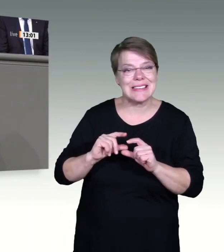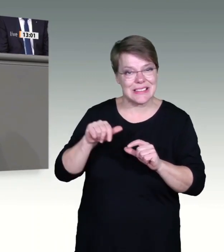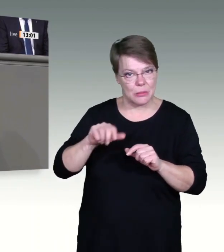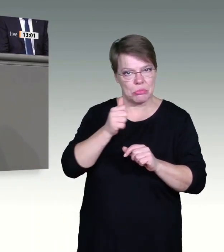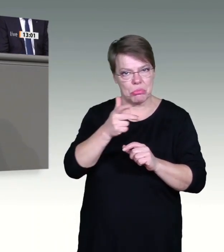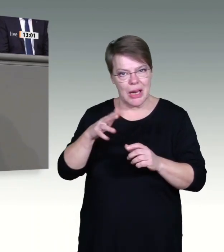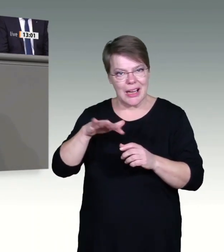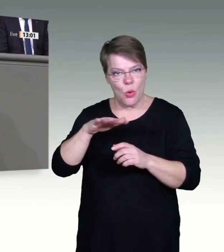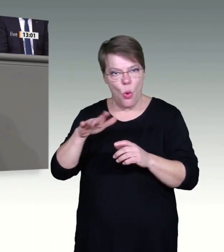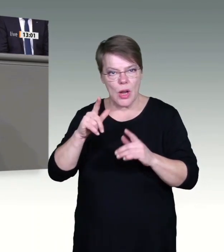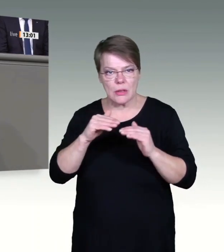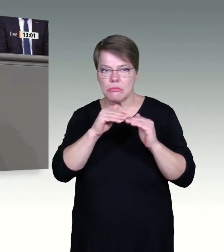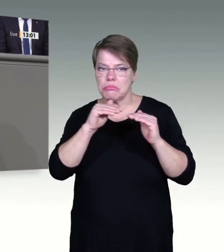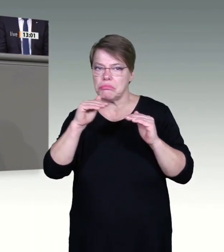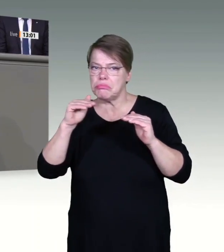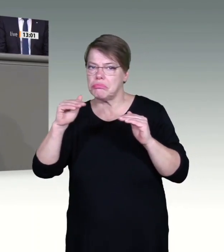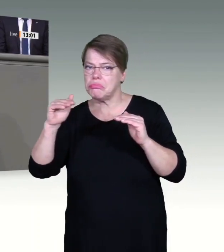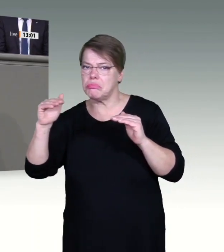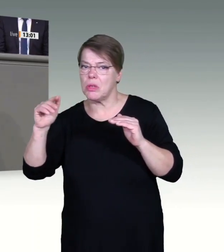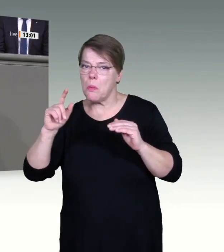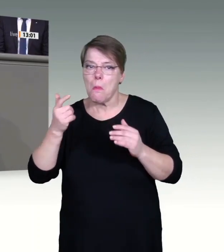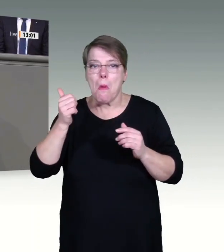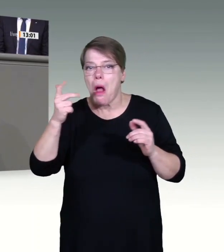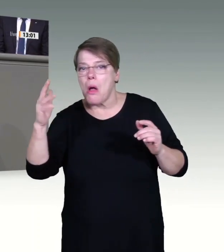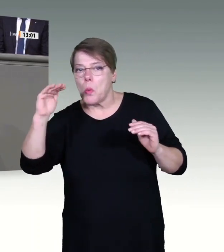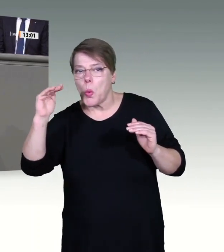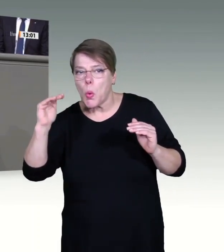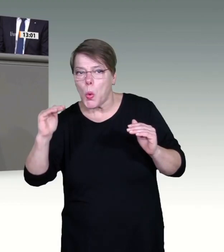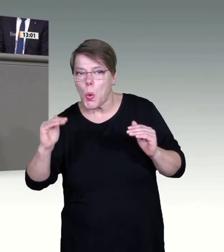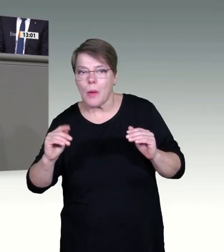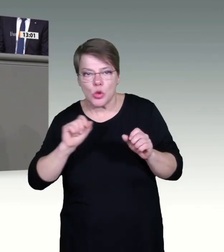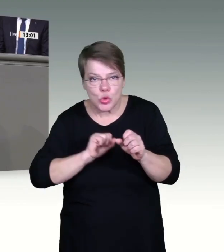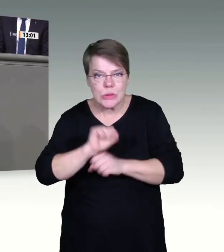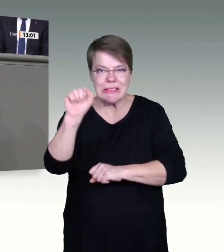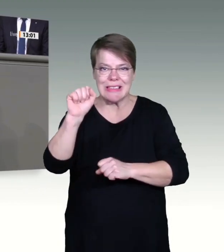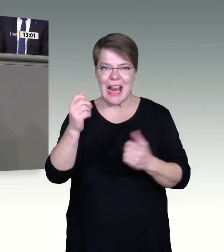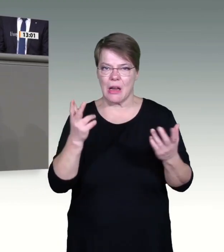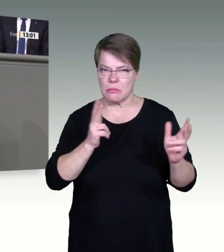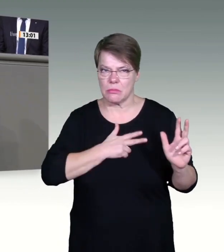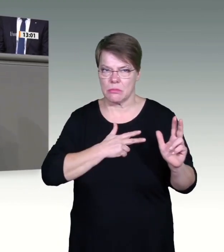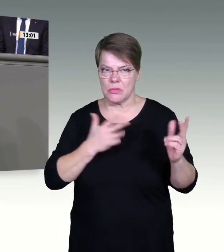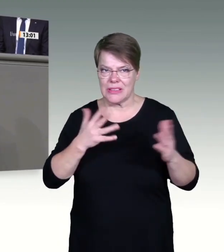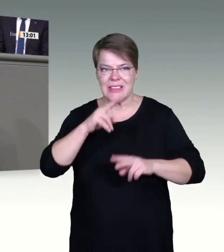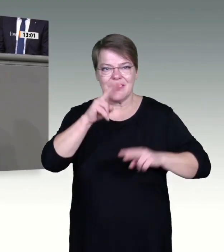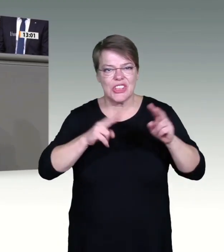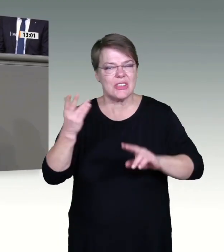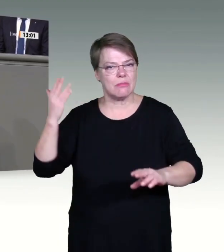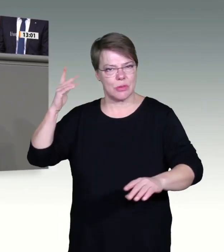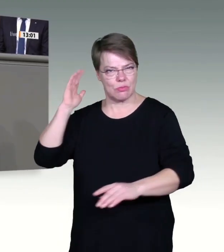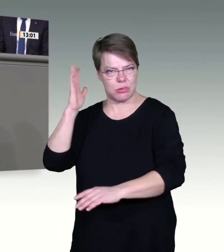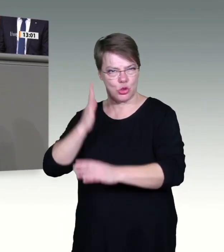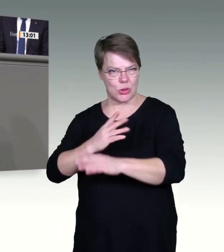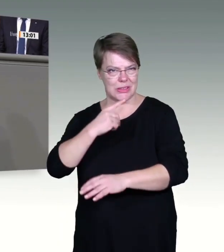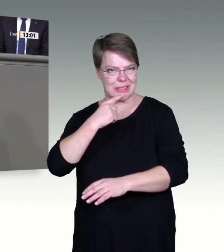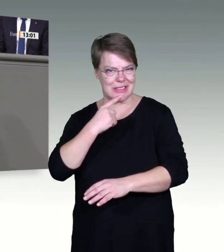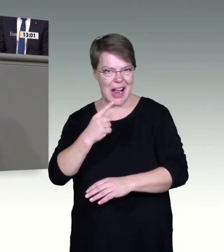der Meldung von Neuinfektionen große Probleme haben, weil sie so belastet sind wie noch nie. Auch viele Labore haben Probleme, die Testkapazitäten